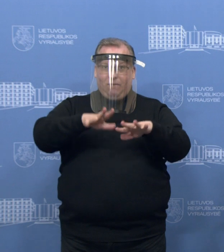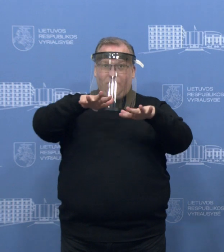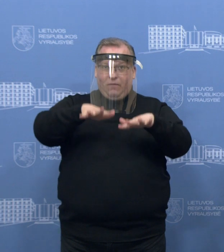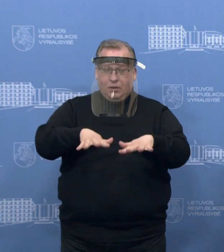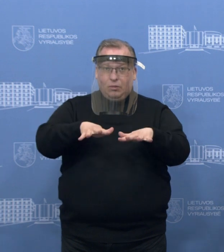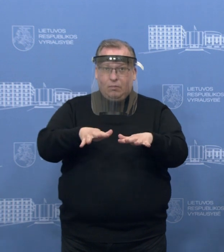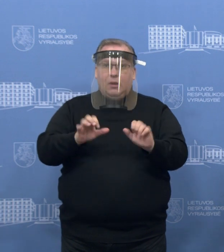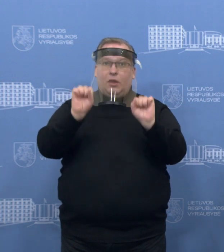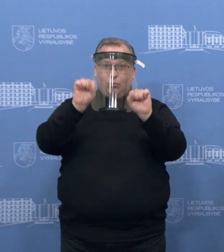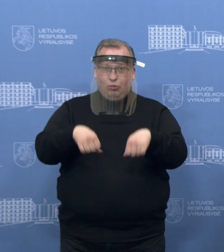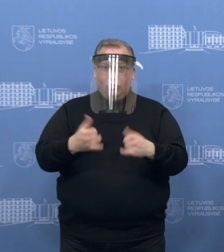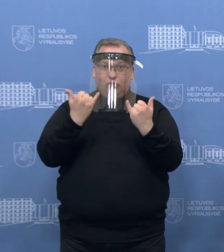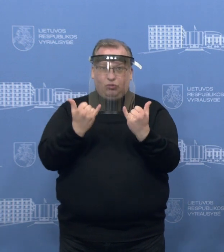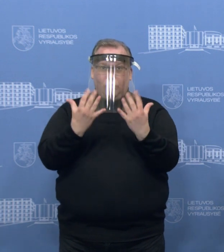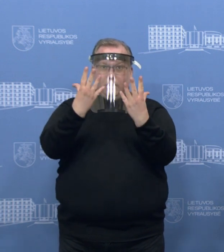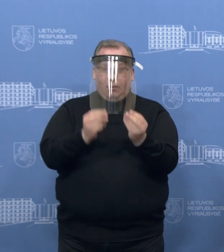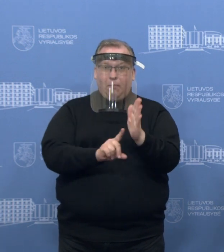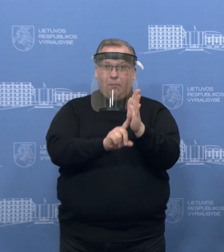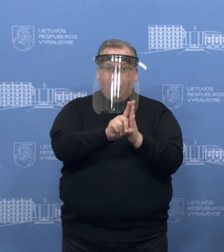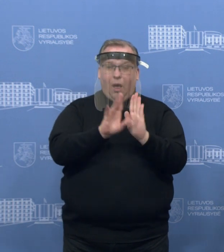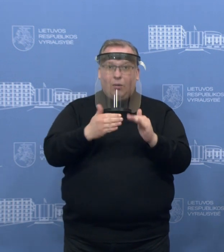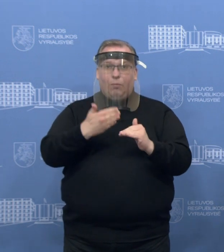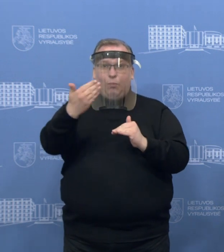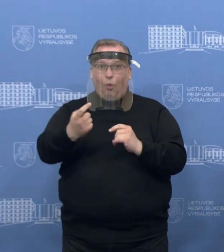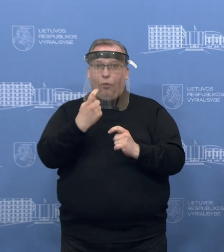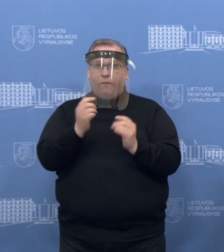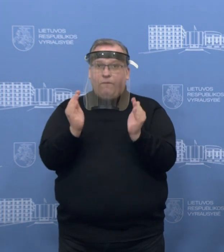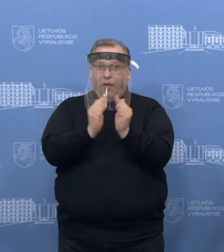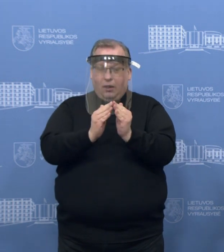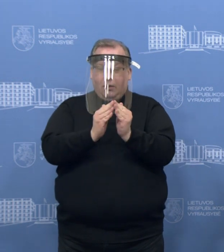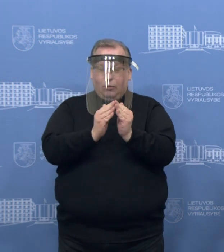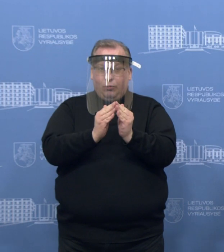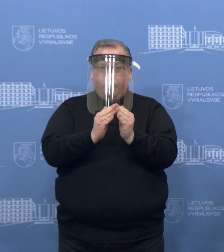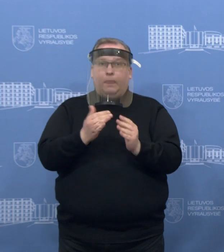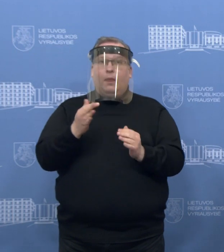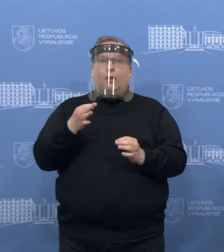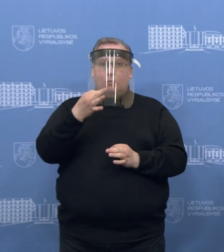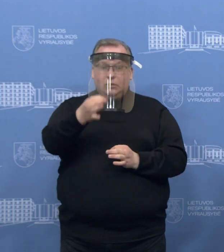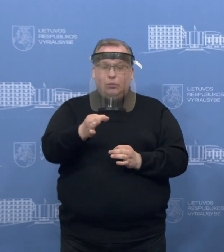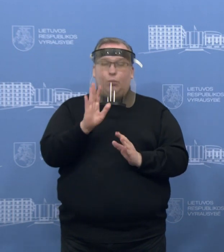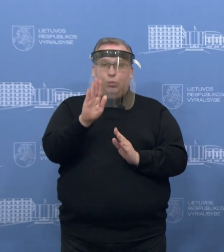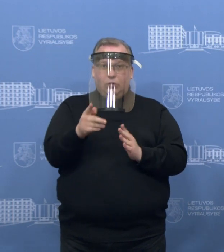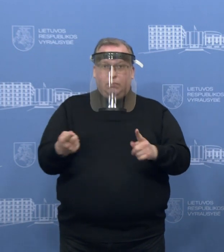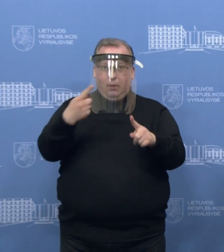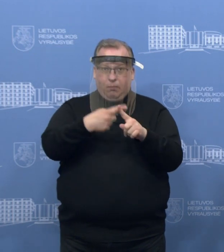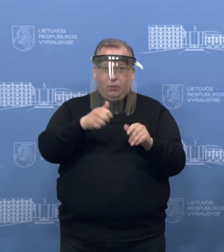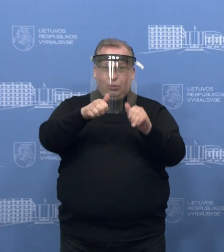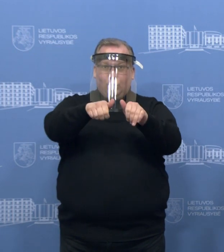jos jau nuo šios dienos gali pradėti? Ar viski po vėlyko? Mes aš ką kalbėjau, tai įsigaliuostų tarimui, tie